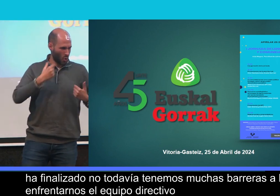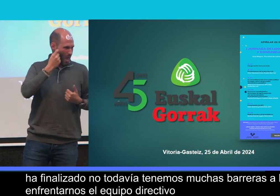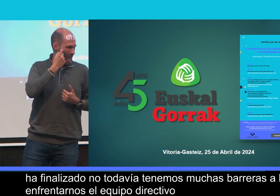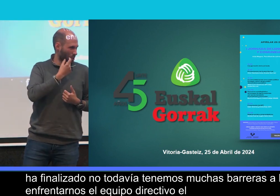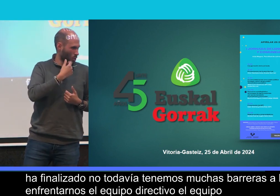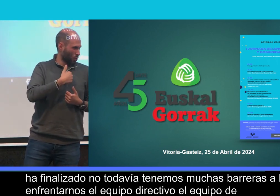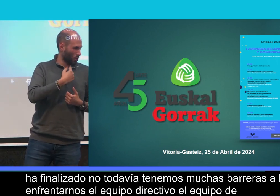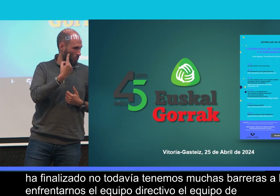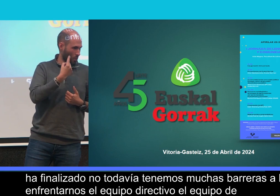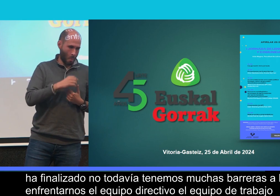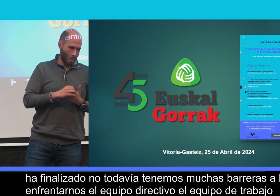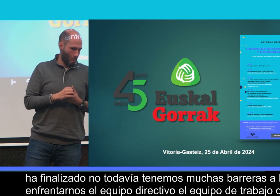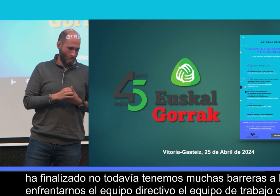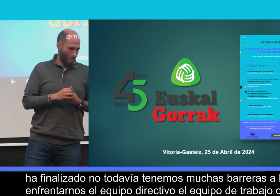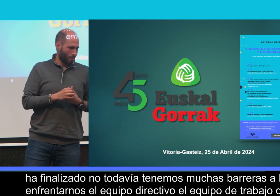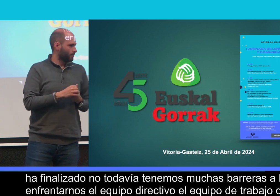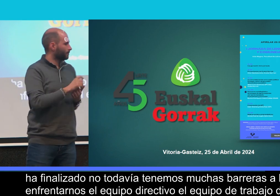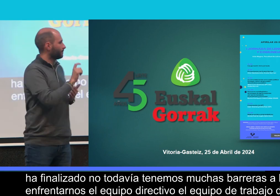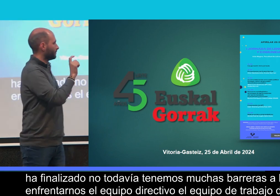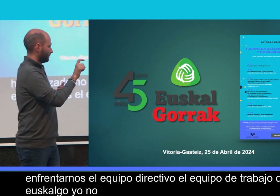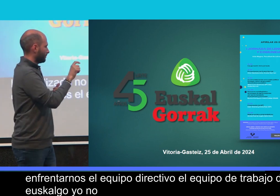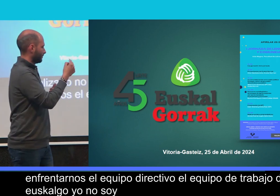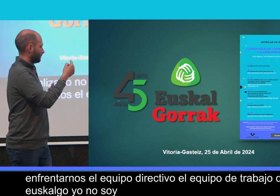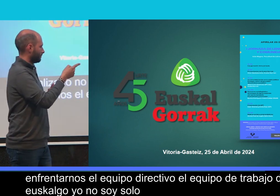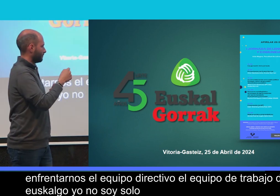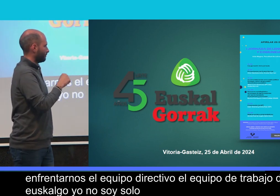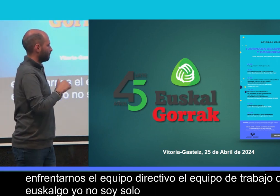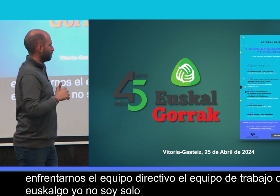trabajo de Euskal Gorrak, yo no soy solo, Aitor, presidente.